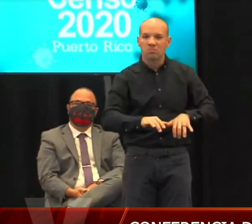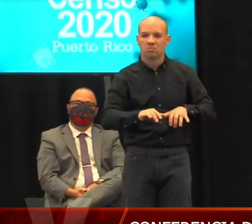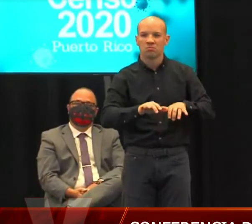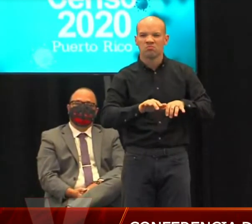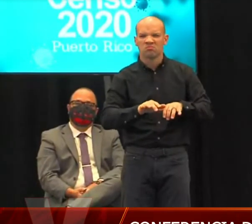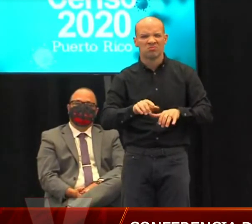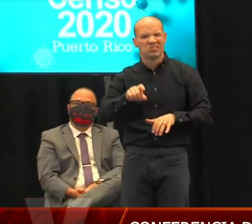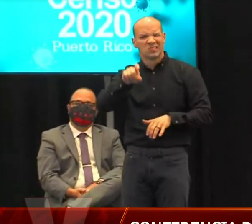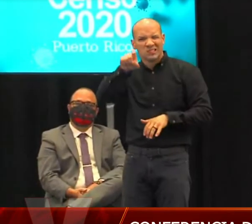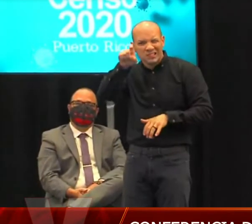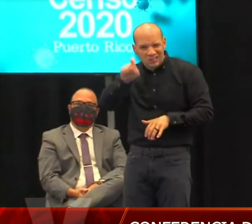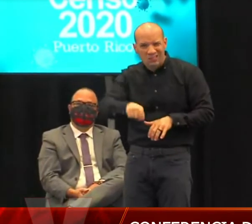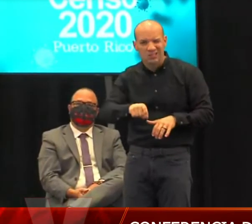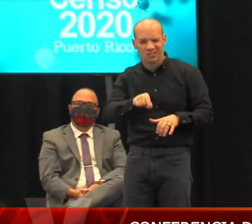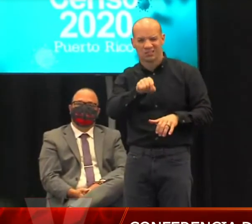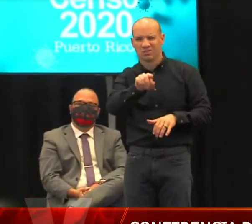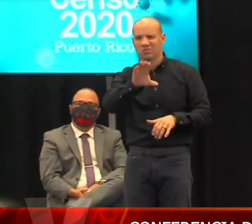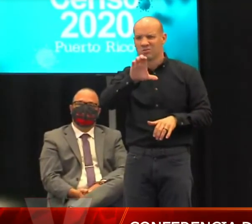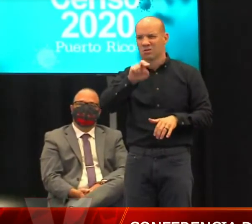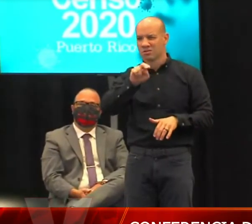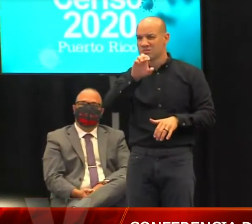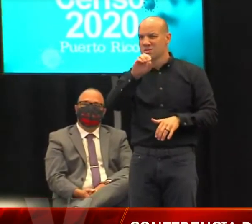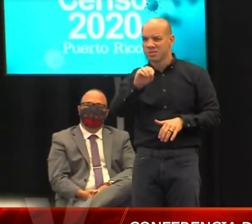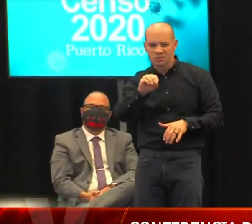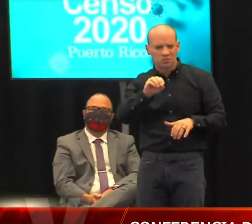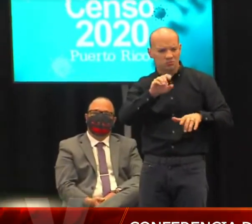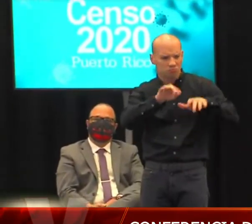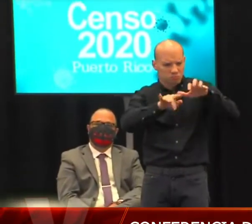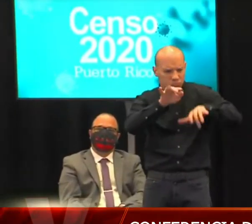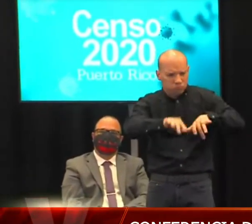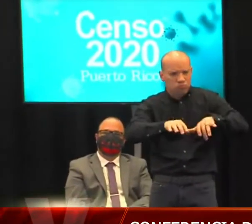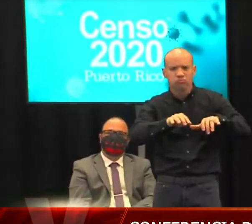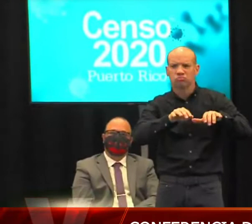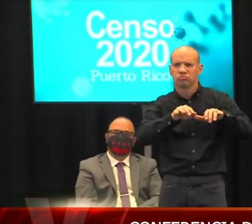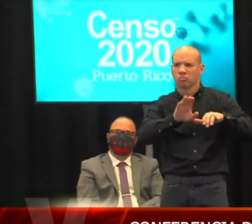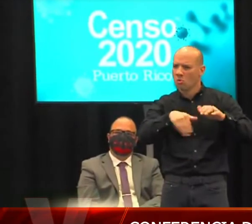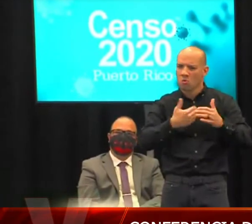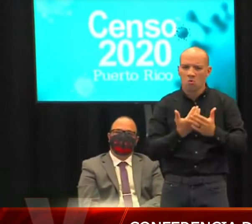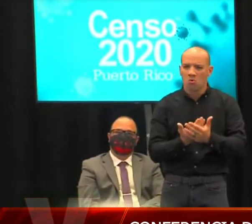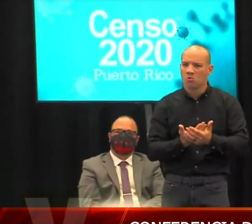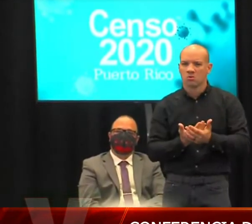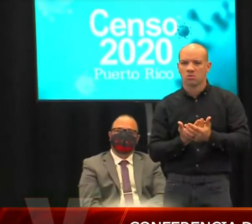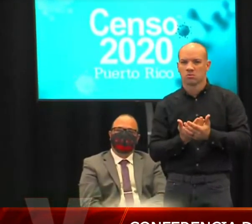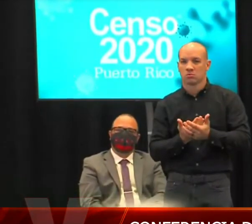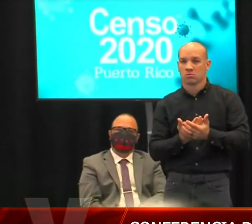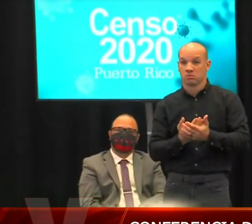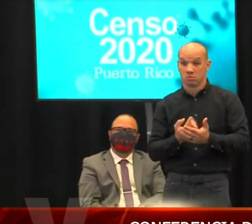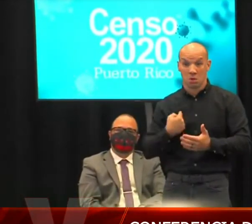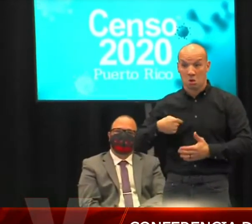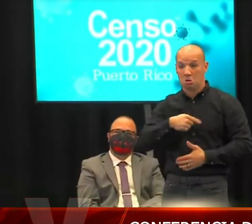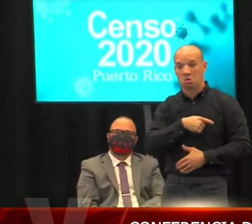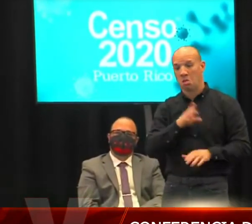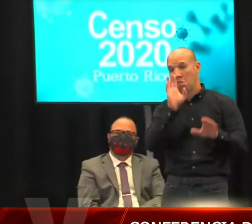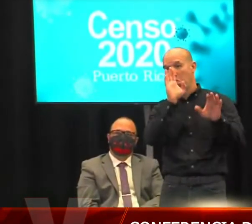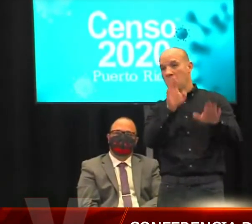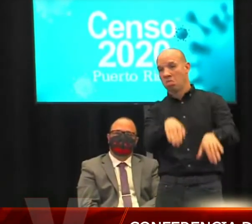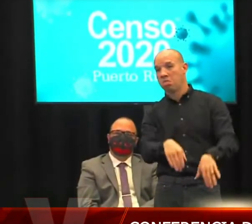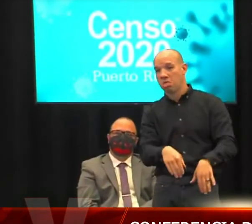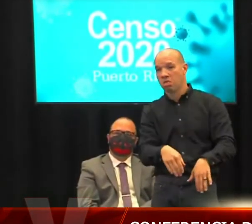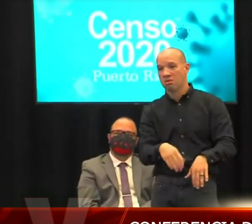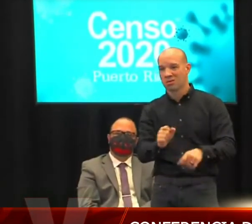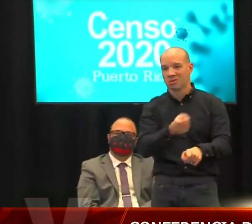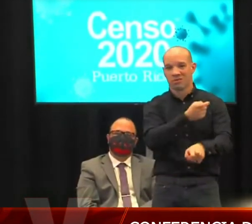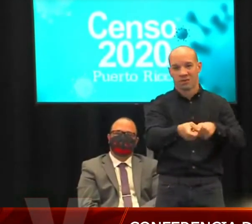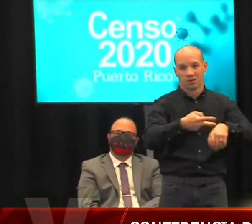muchísimo si nosotros no cumplimos con que todos nuestros ciudadanos se reporten en el censo. Los